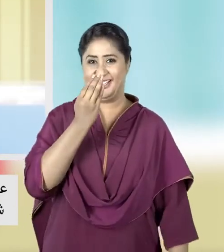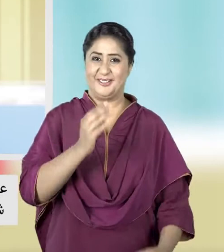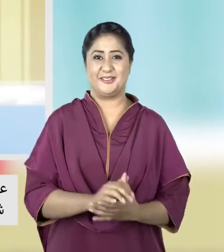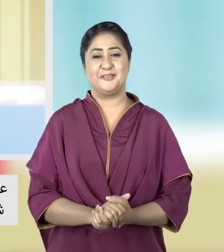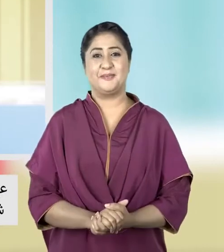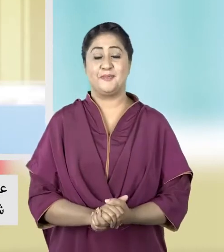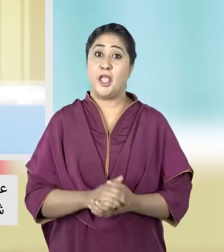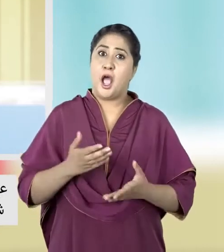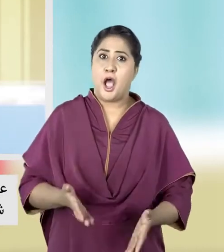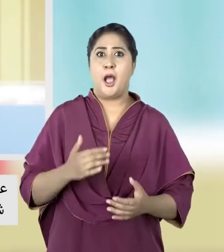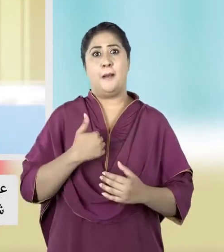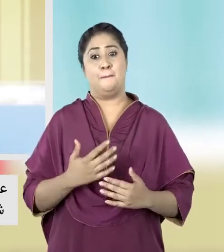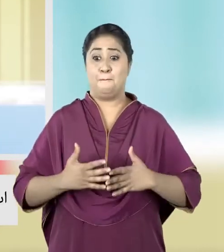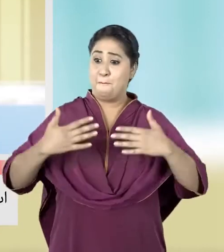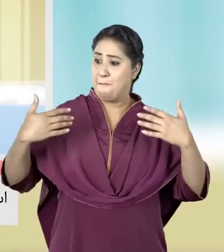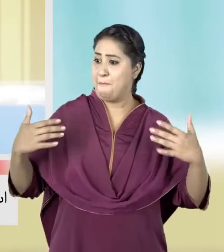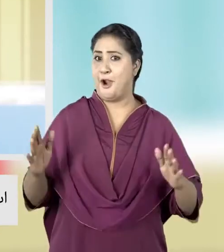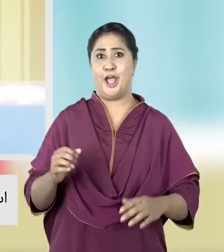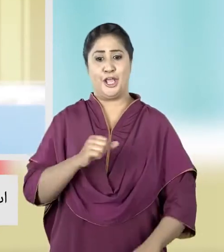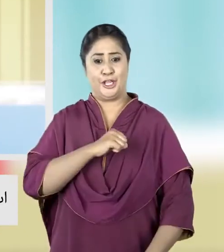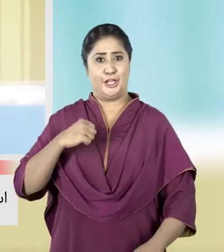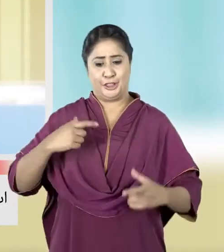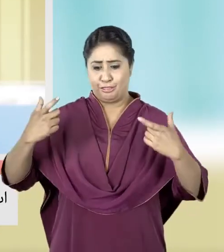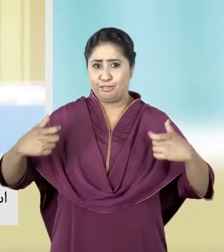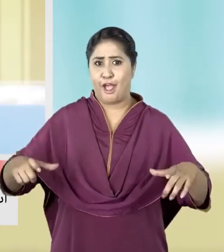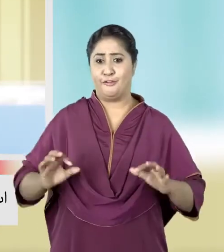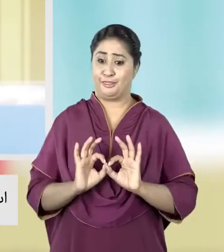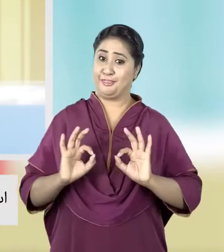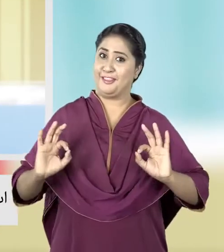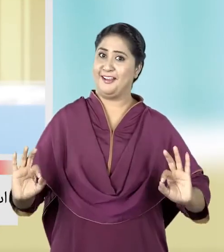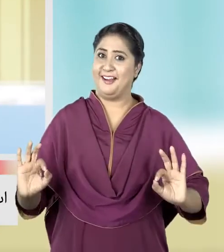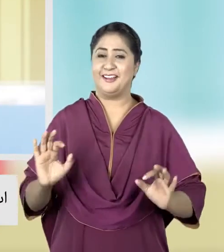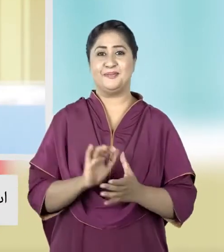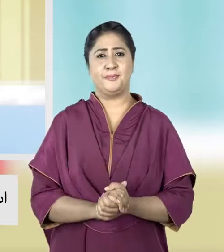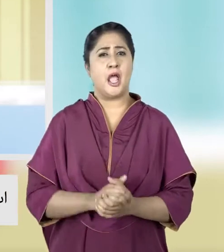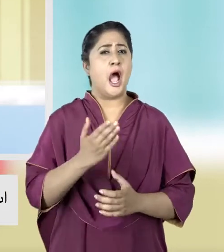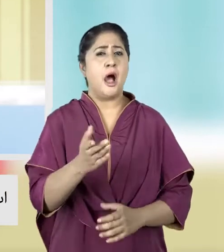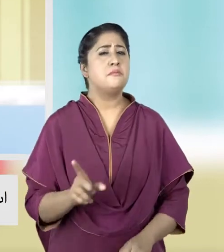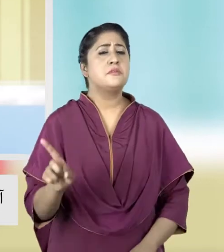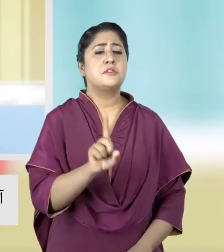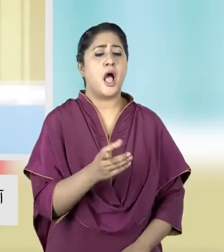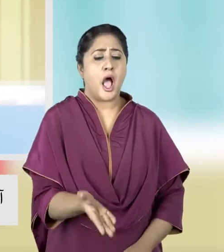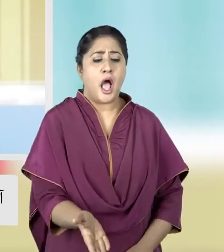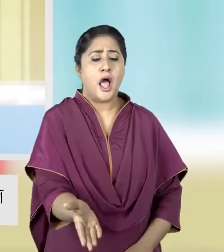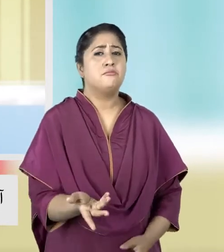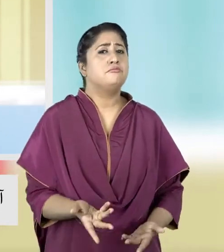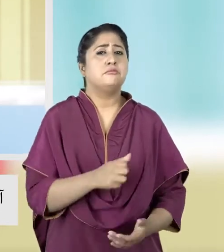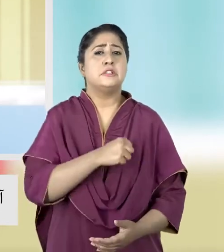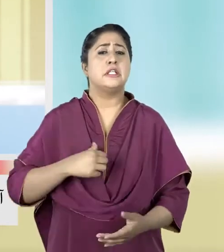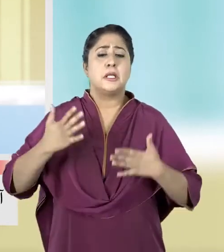शुक्रिया अब हम एक बड़ी ईद की दावत के लिए तयार हैं आप इस साल ईद पर क्या पहनेंगे?